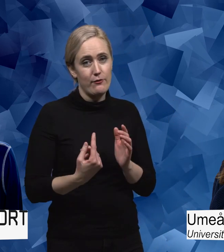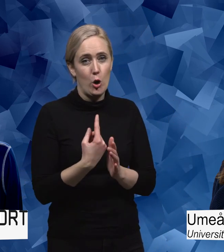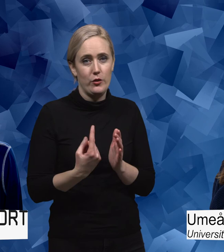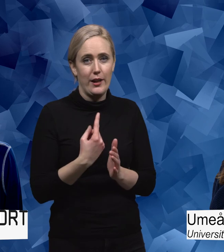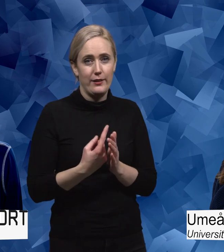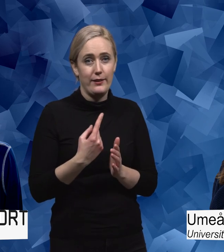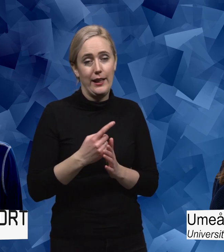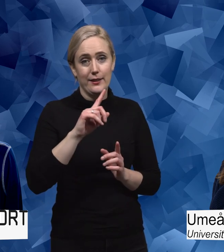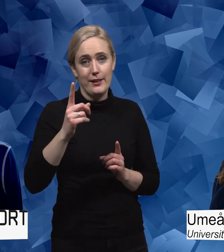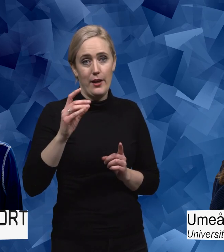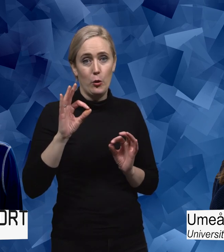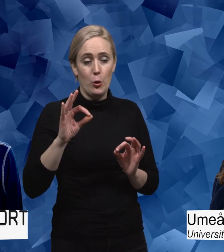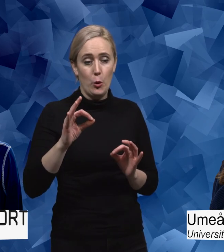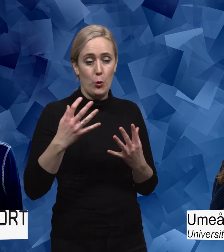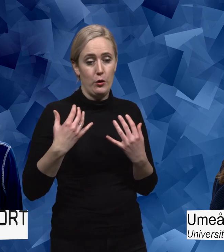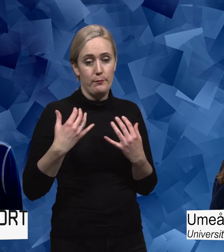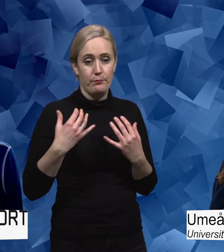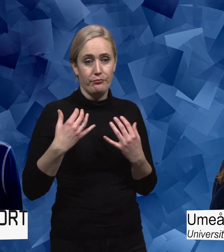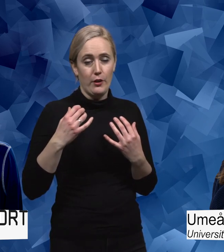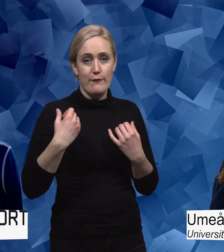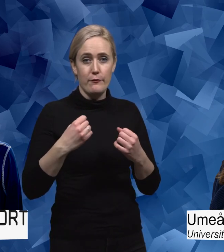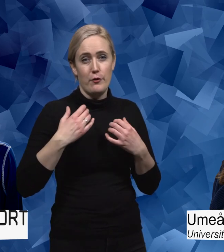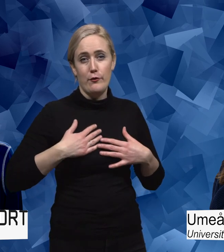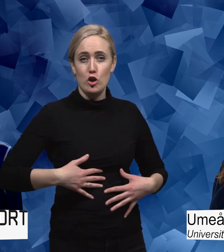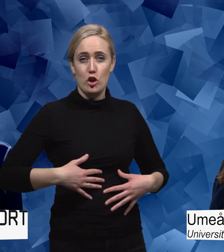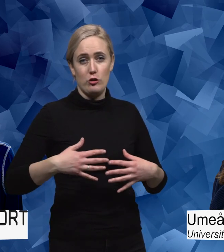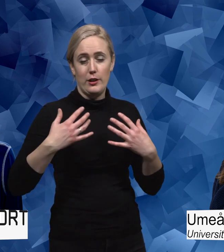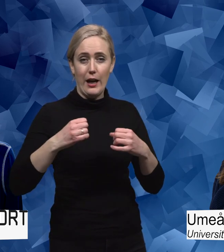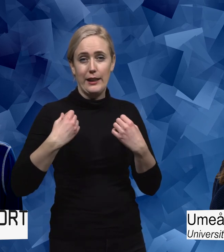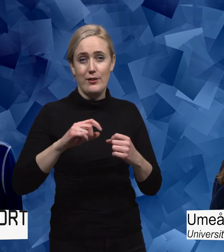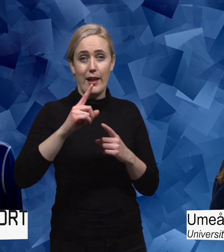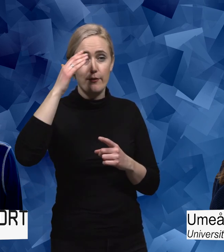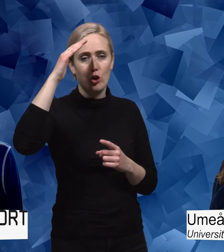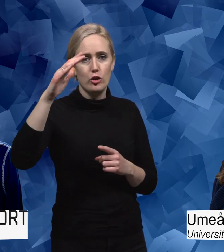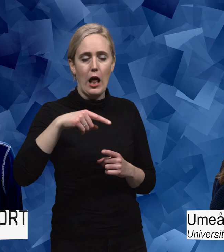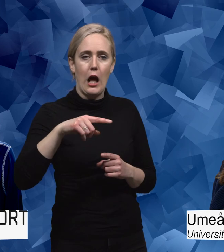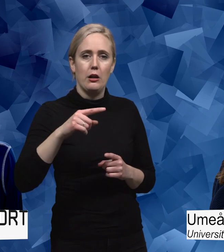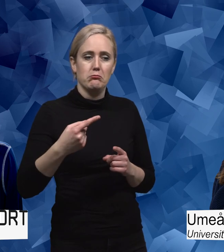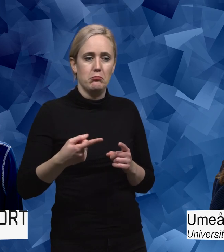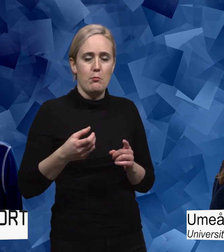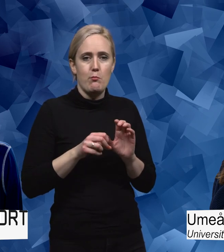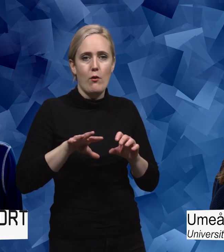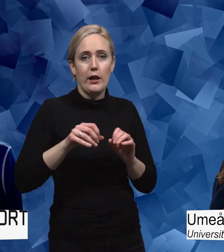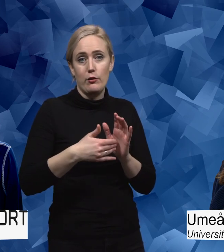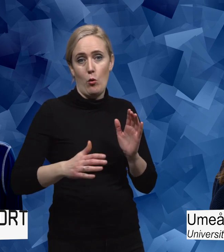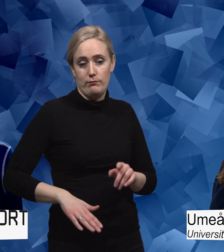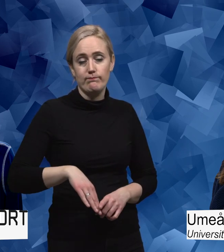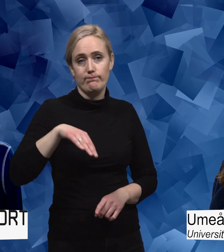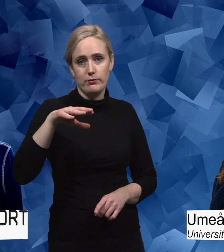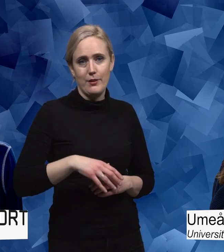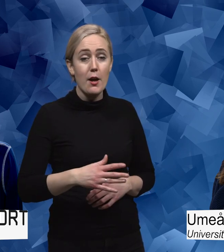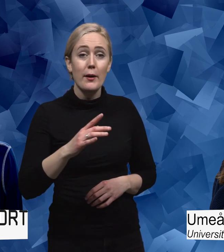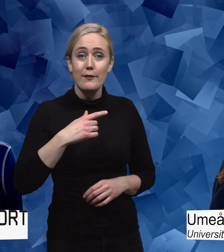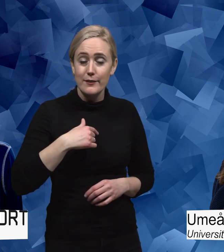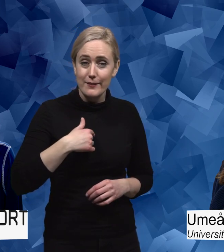hur fysiskt aktiv man är som vuxen är ju att man har positiva erfarenheter under uppväxtåren. Mm, precis. Tack så jättemycket Kim. Vad